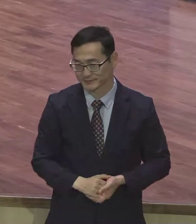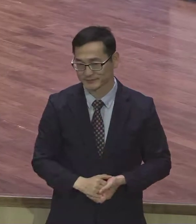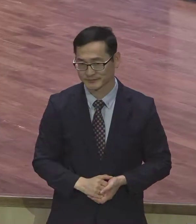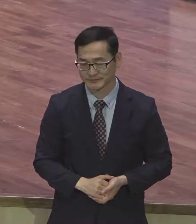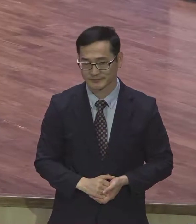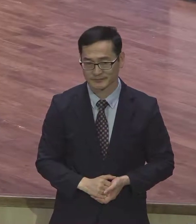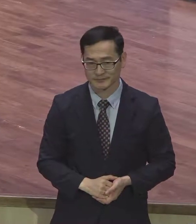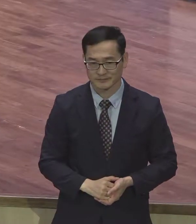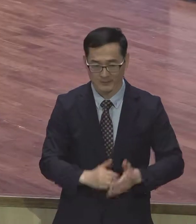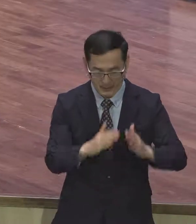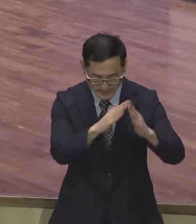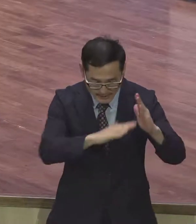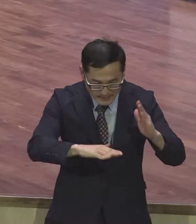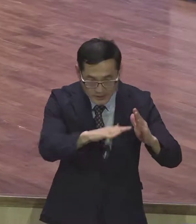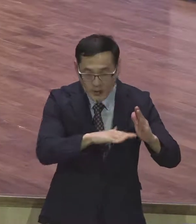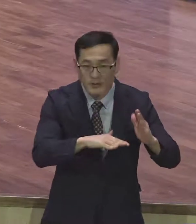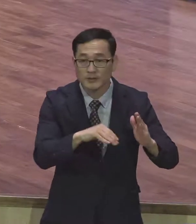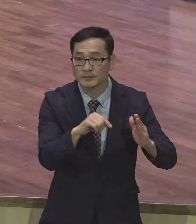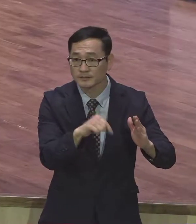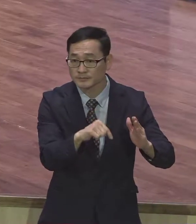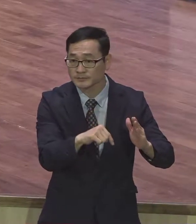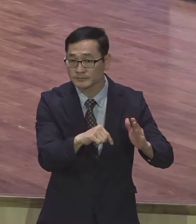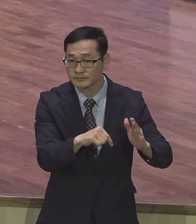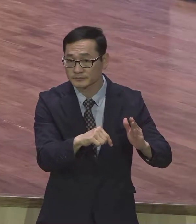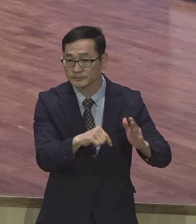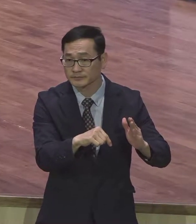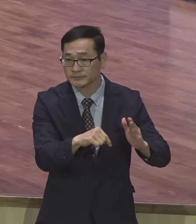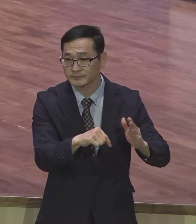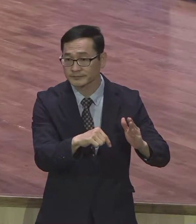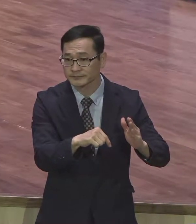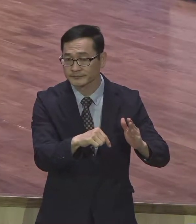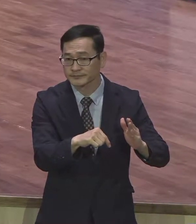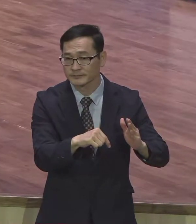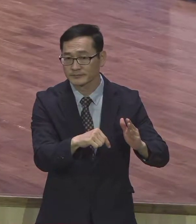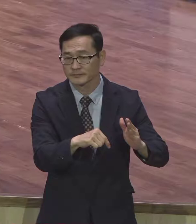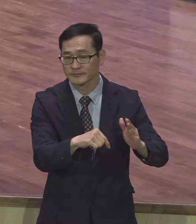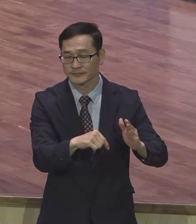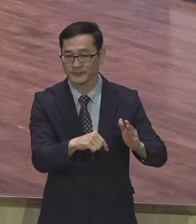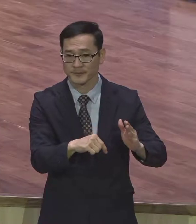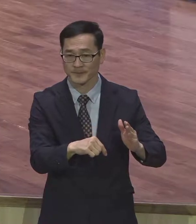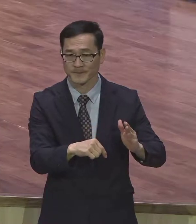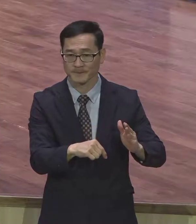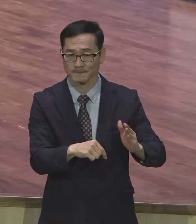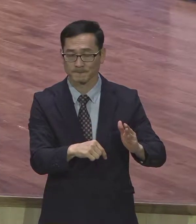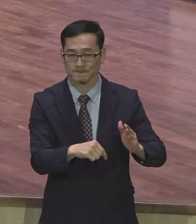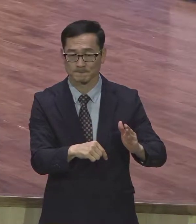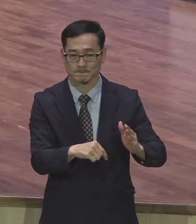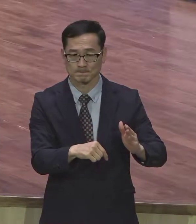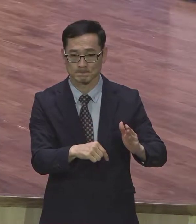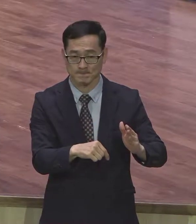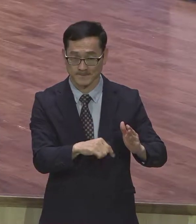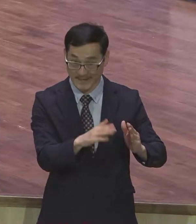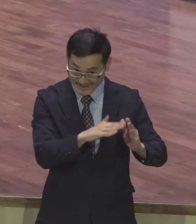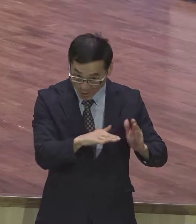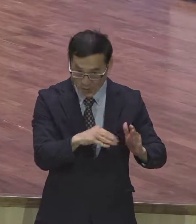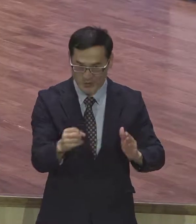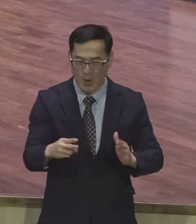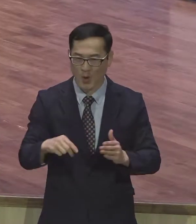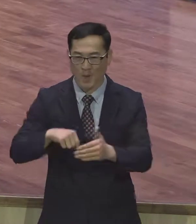교회에서도 여러분이 삶 속에서 전부 다 하나 되시기를 바랍니다 교회에서는